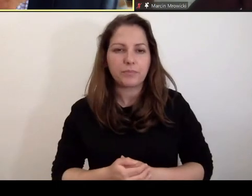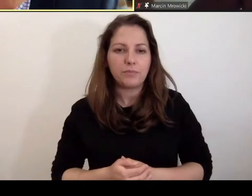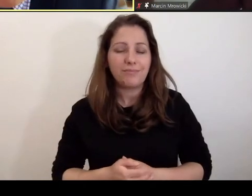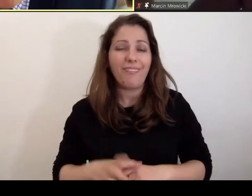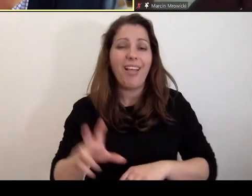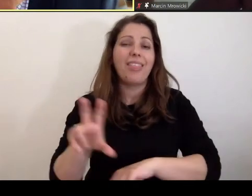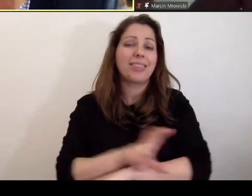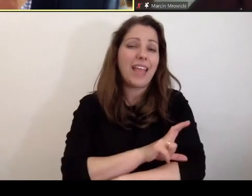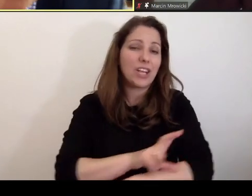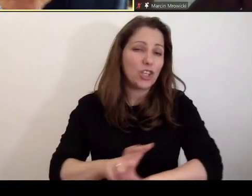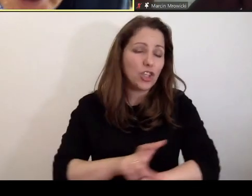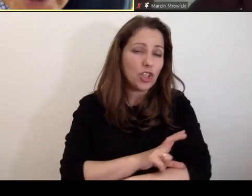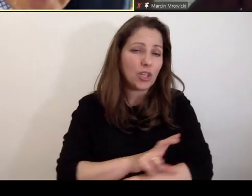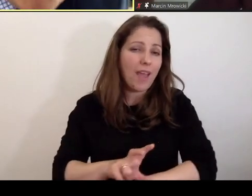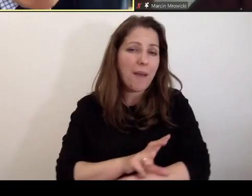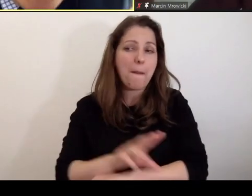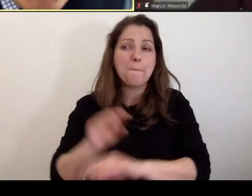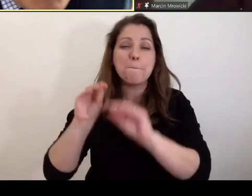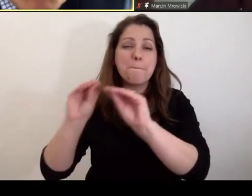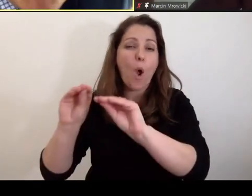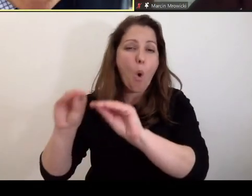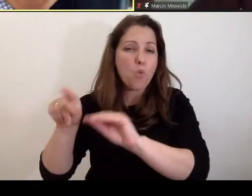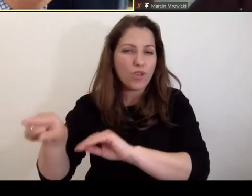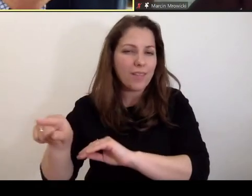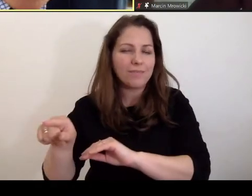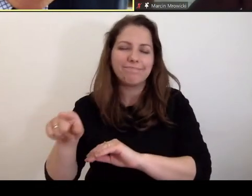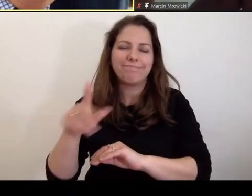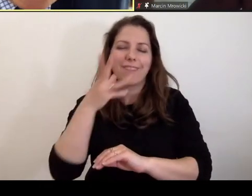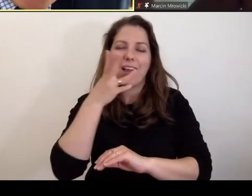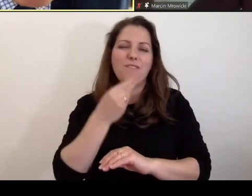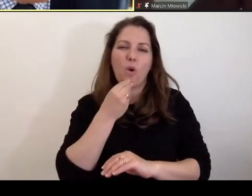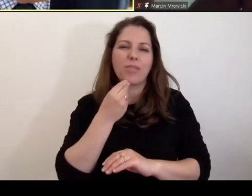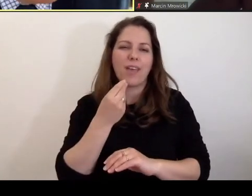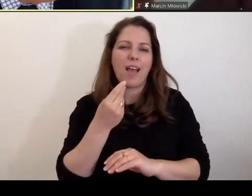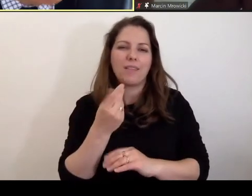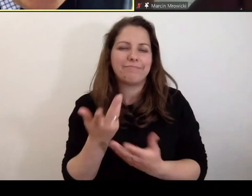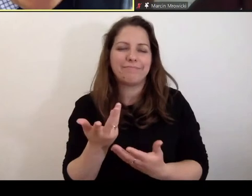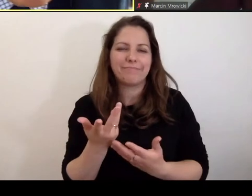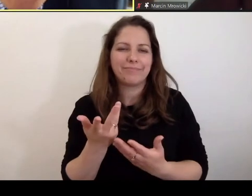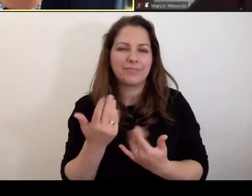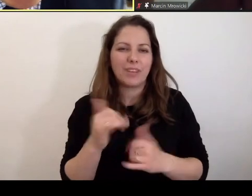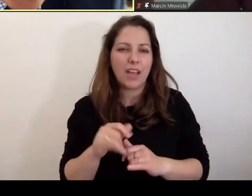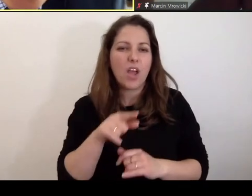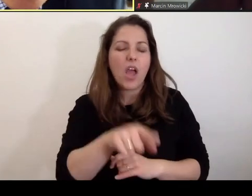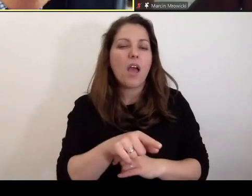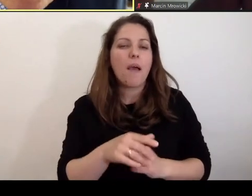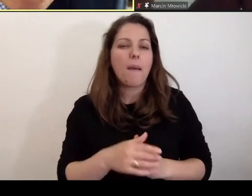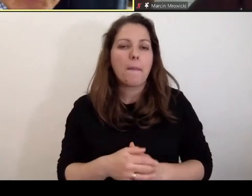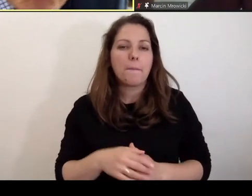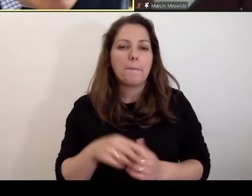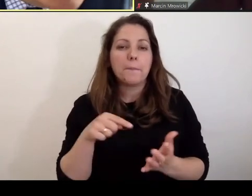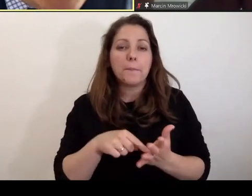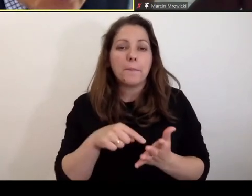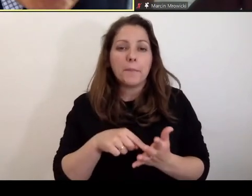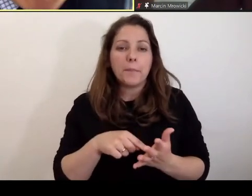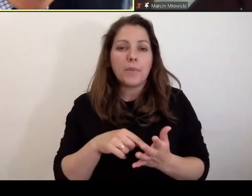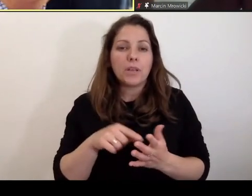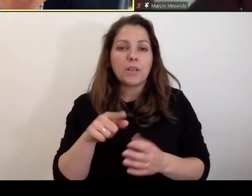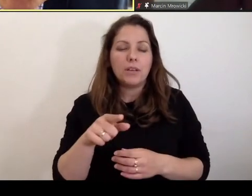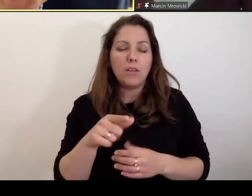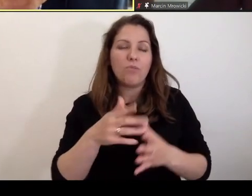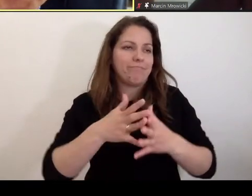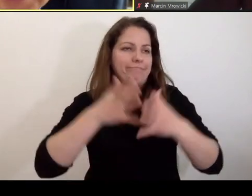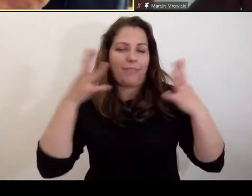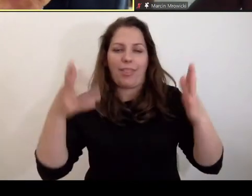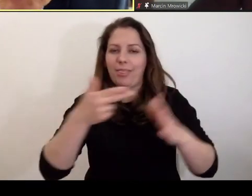Technicznie to pouczenie nie odbywa się na zasadzie wnętrzenia karteczki, ponieważ tutaj, oj, to znowu już jest duży temat,